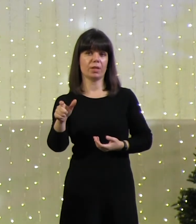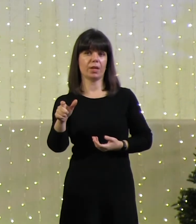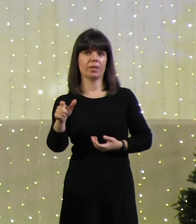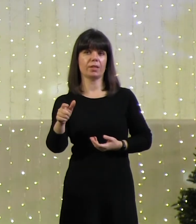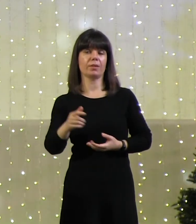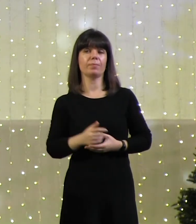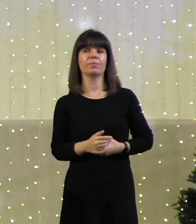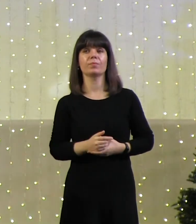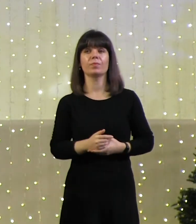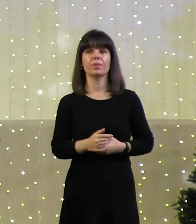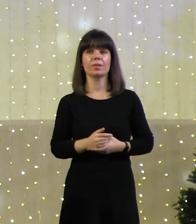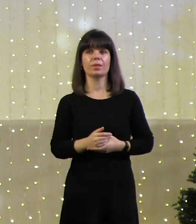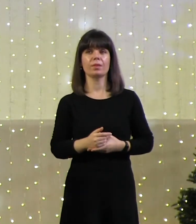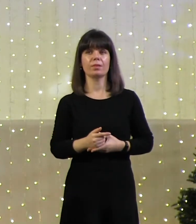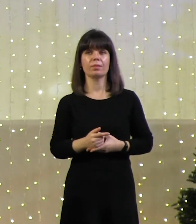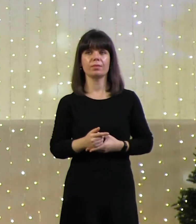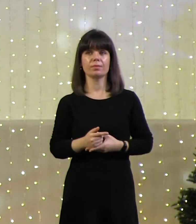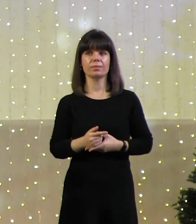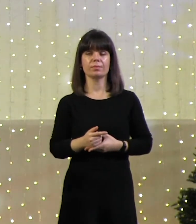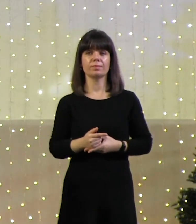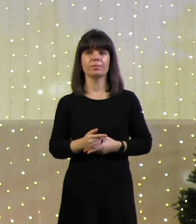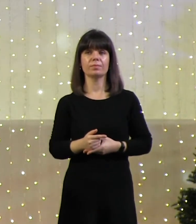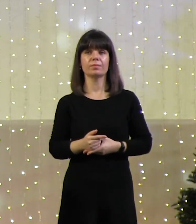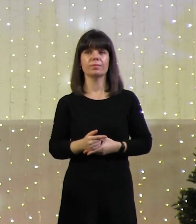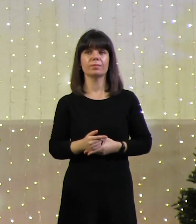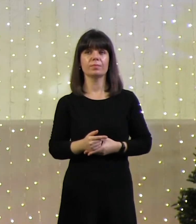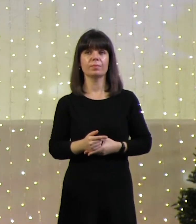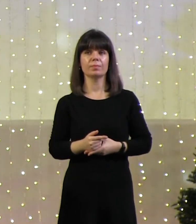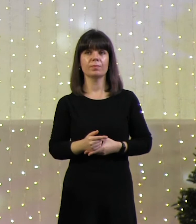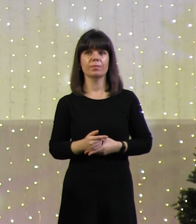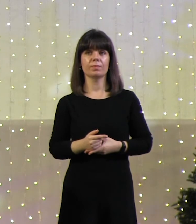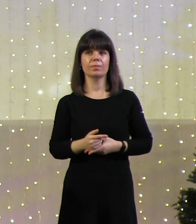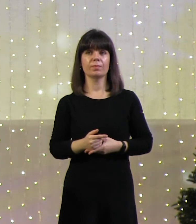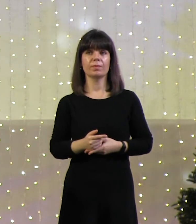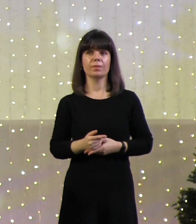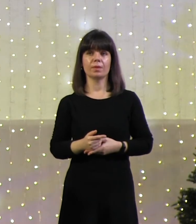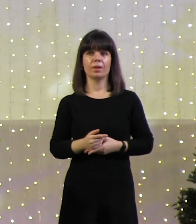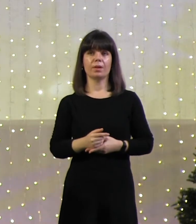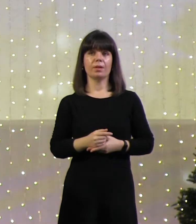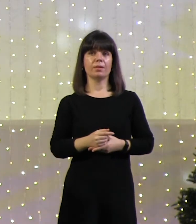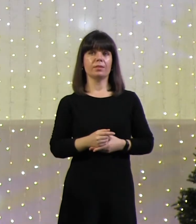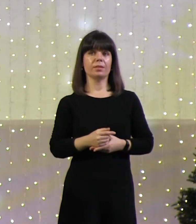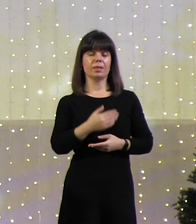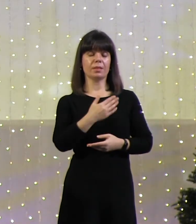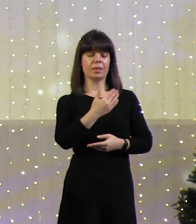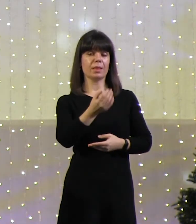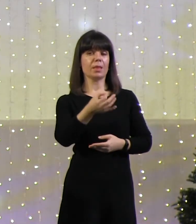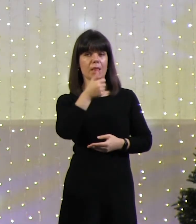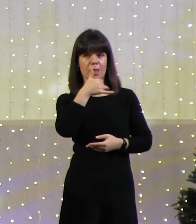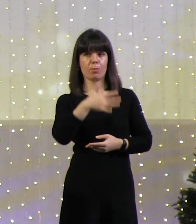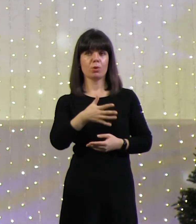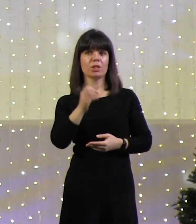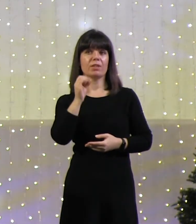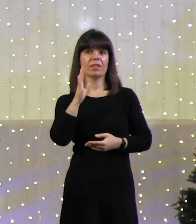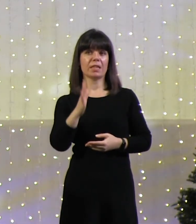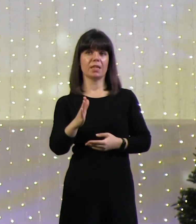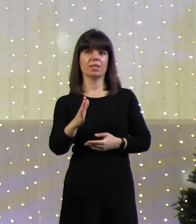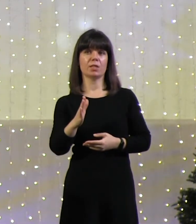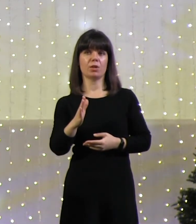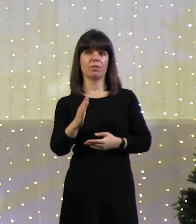информацией, которая ведет людей к спасению от вечного отчуждения, от вечного